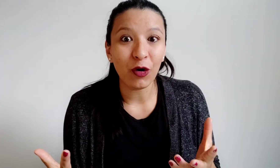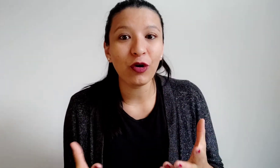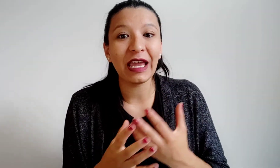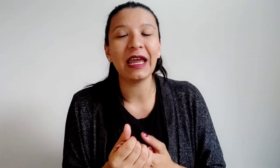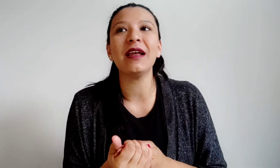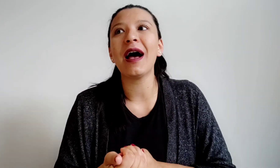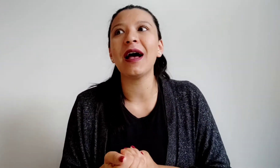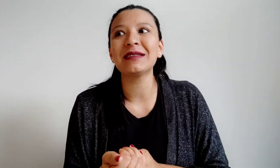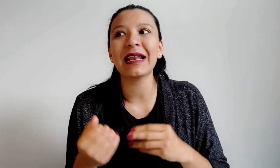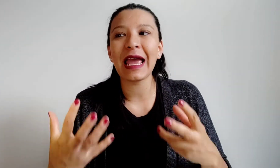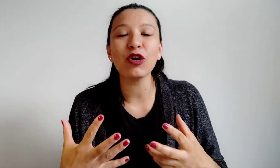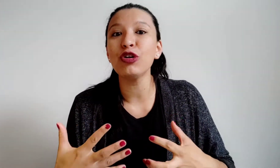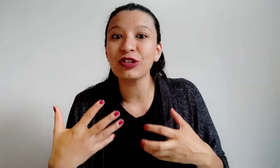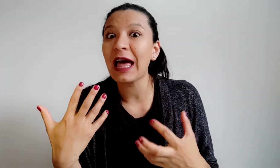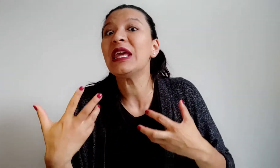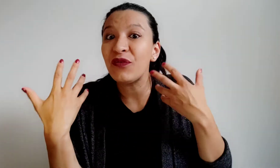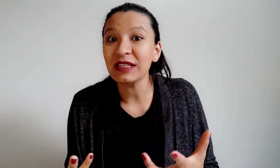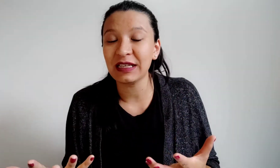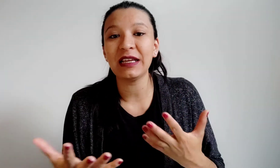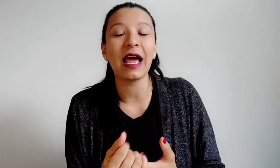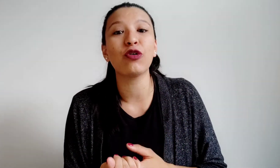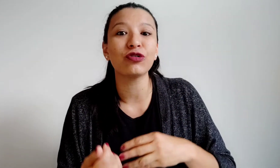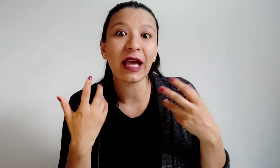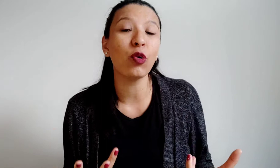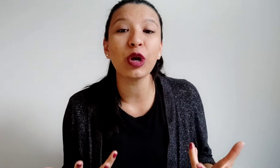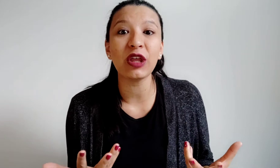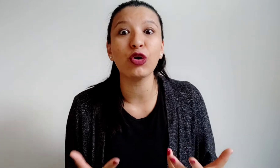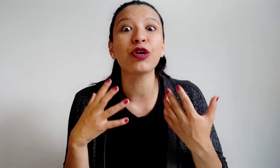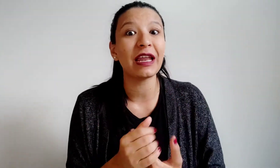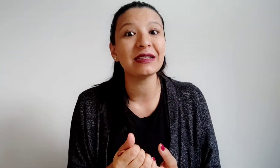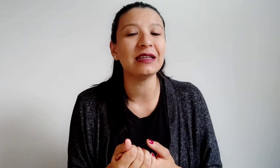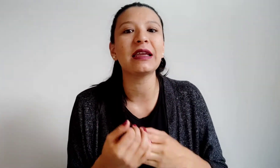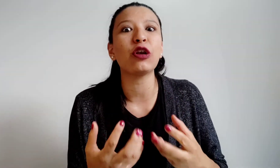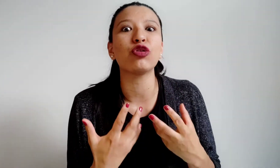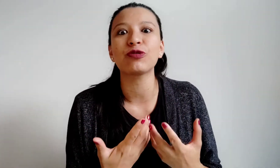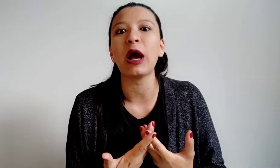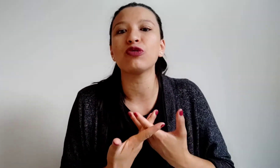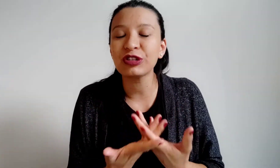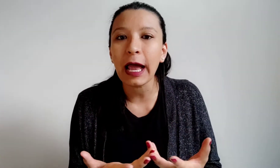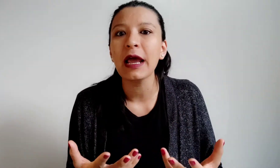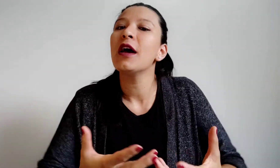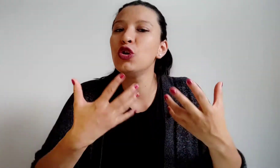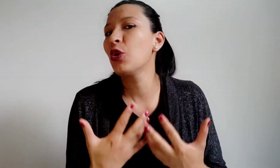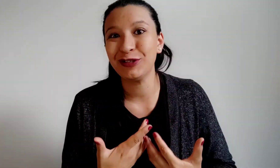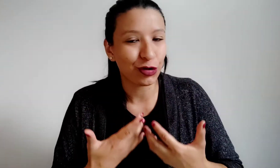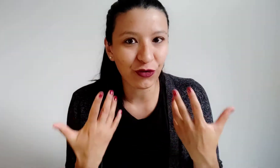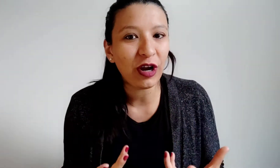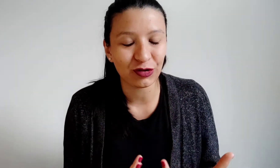que hacer que algo no sea difícil y que algo no sea aburrido no quiere decir que no nos va a costar nuestro esfuerzo.